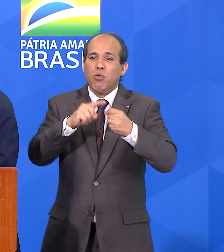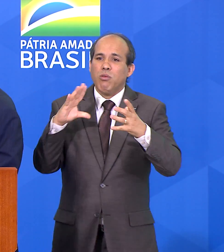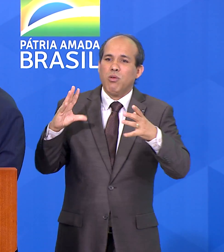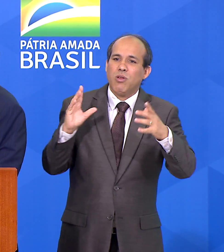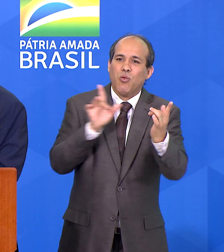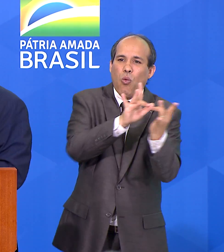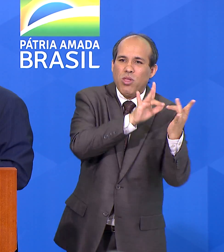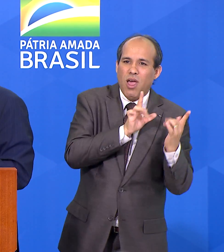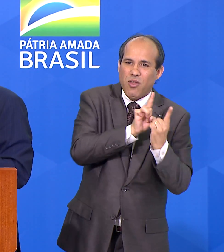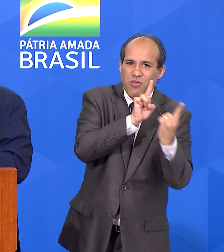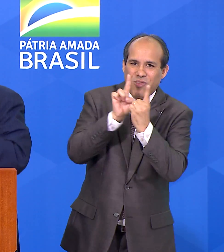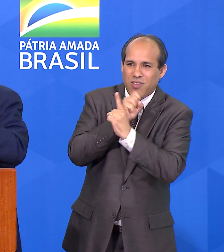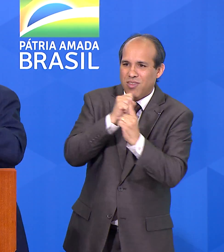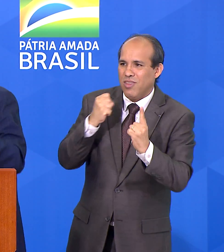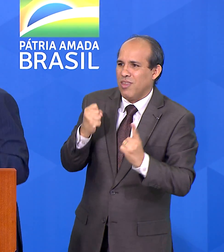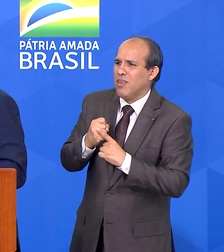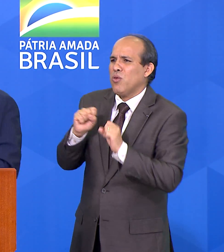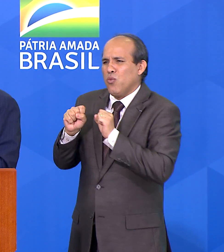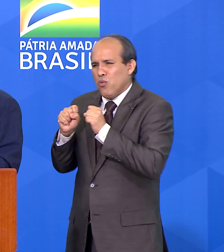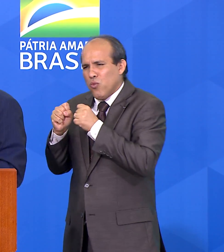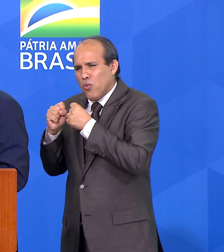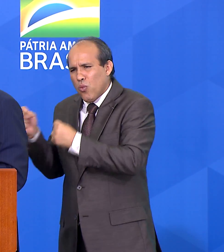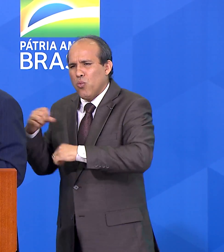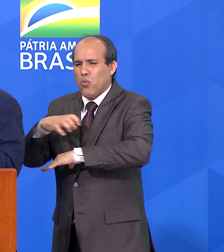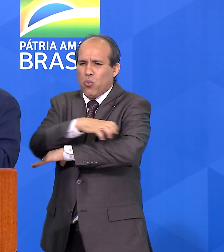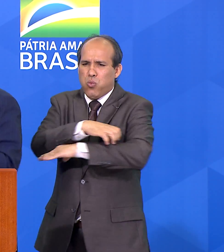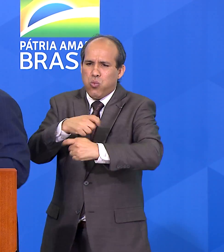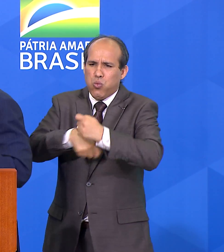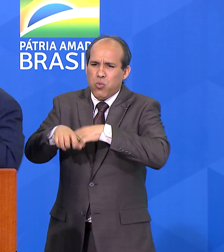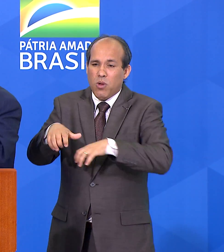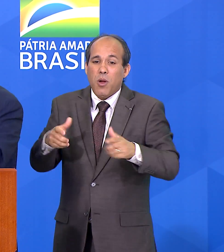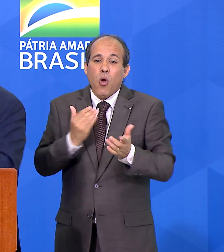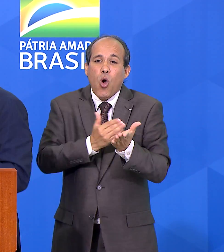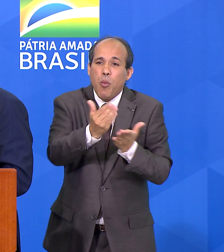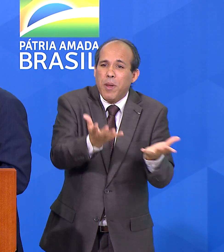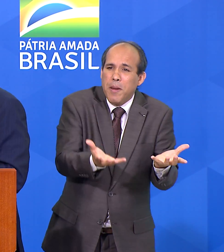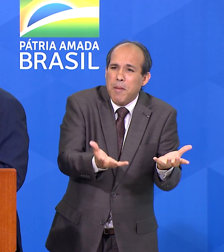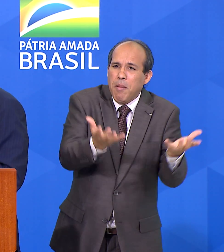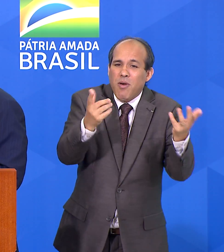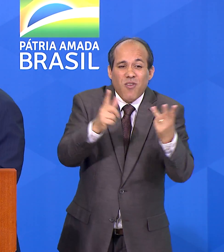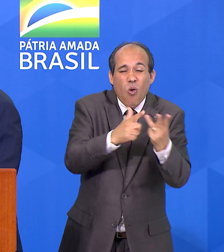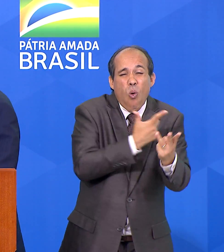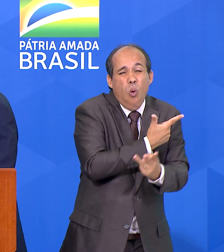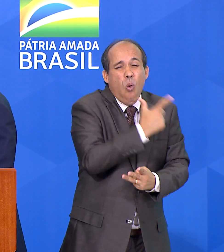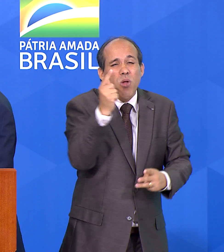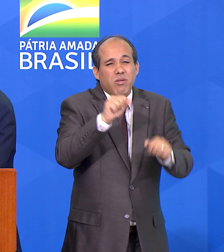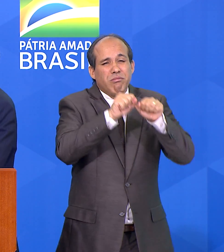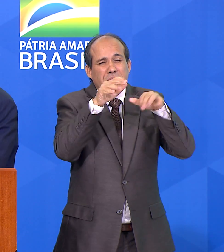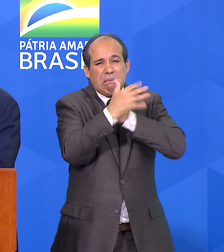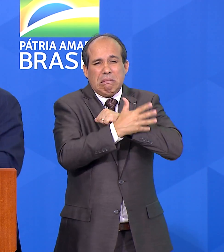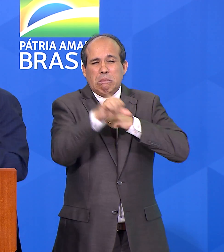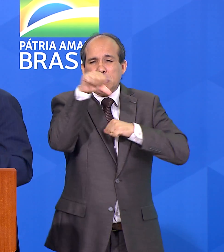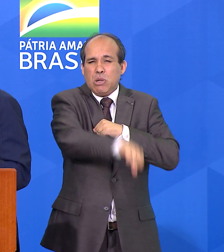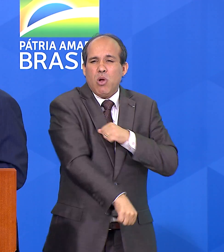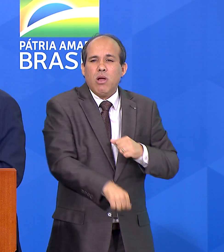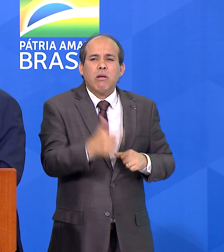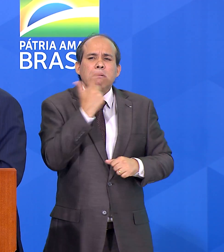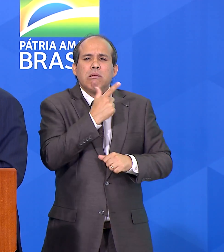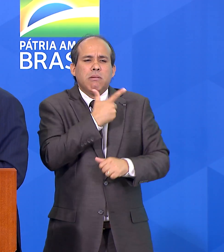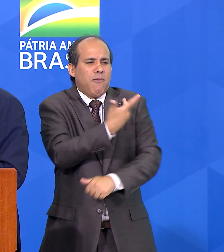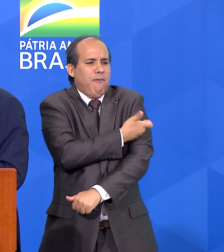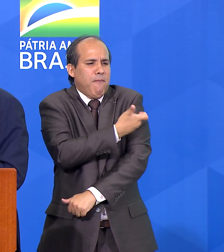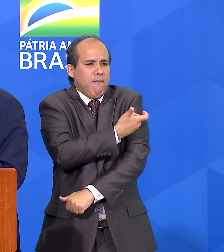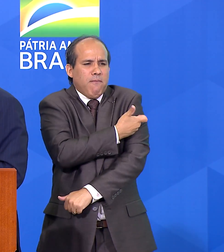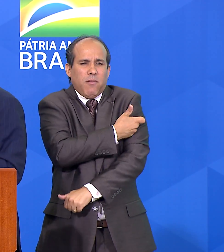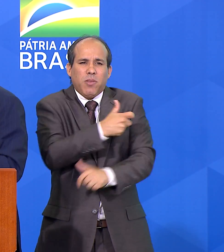esforço de transporte, de agricultura, quando nós começávamos a levantar, veio uma segunda onda mais potente, reagimos com as vacinas.